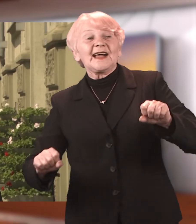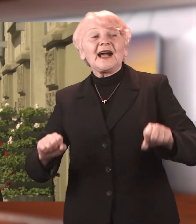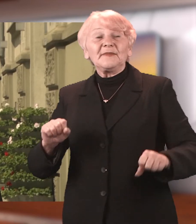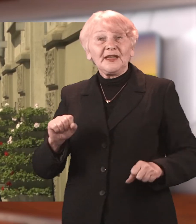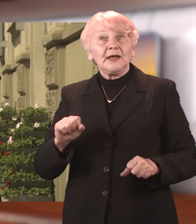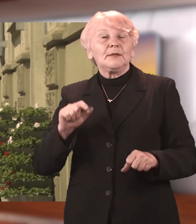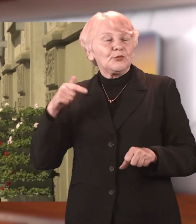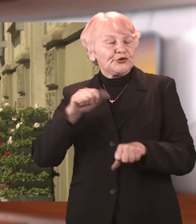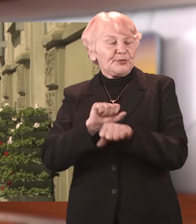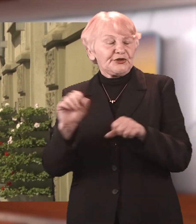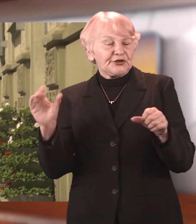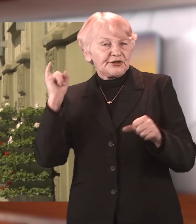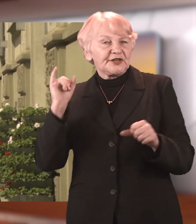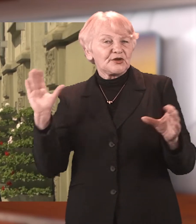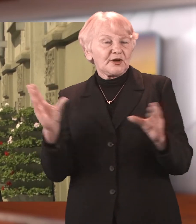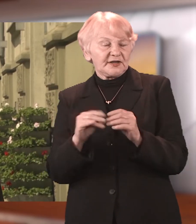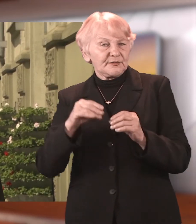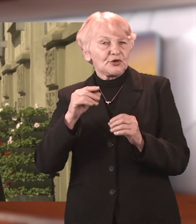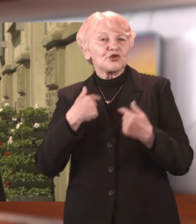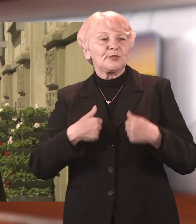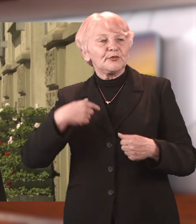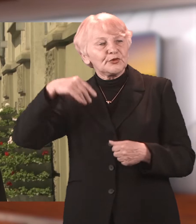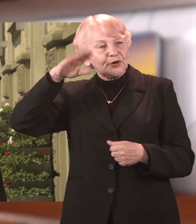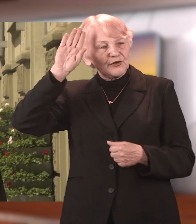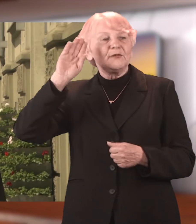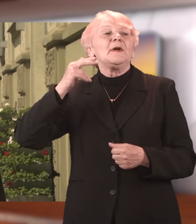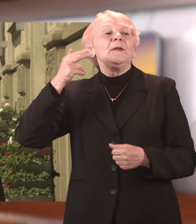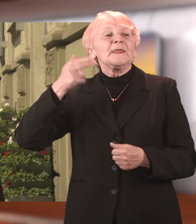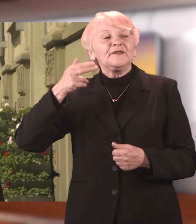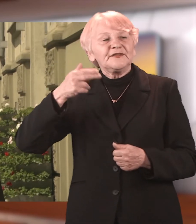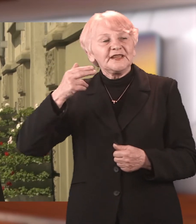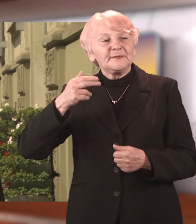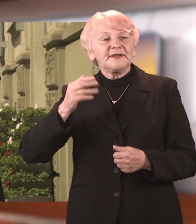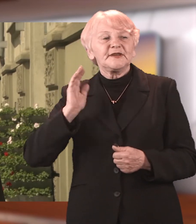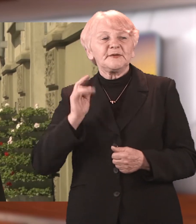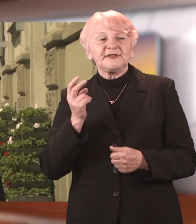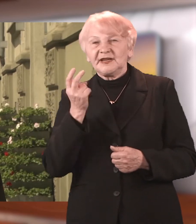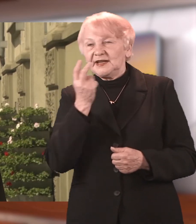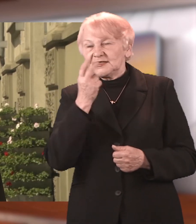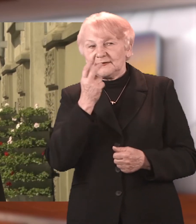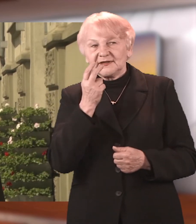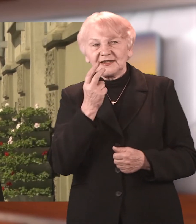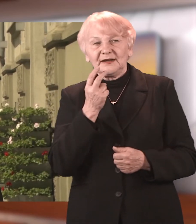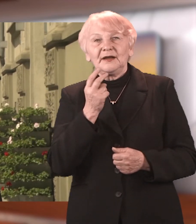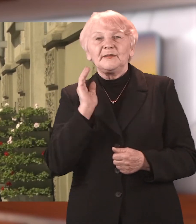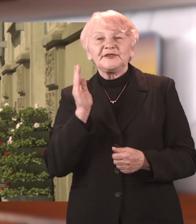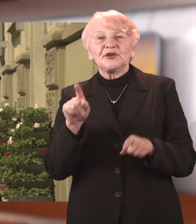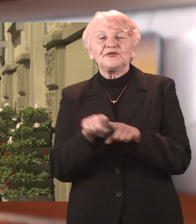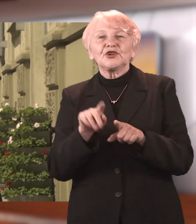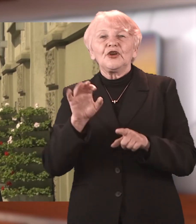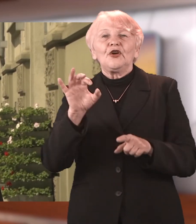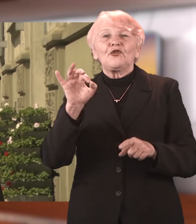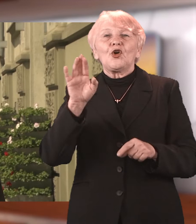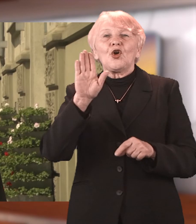i plastyczne również dla dzieci, a w niedzielę ciekawostka, nowość, gra terenowa w Arboretum Bramy